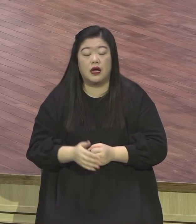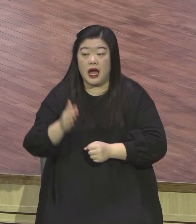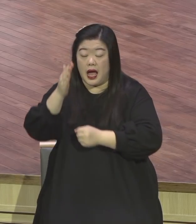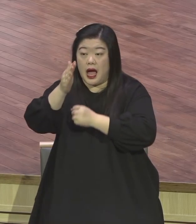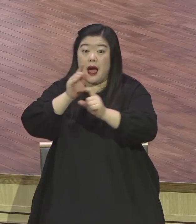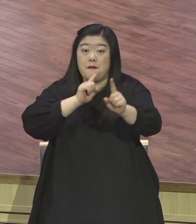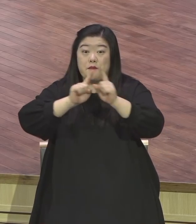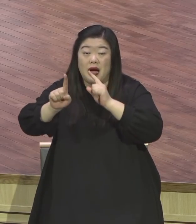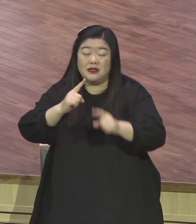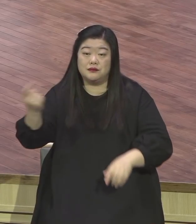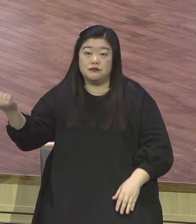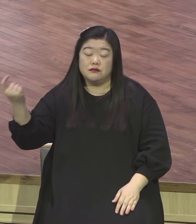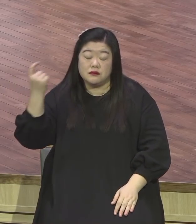그것도 멸망하는 짐승